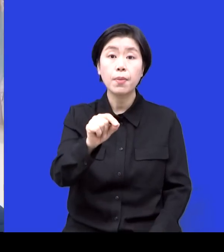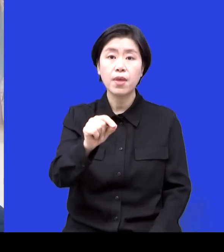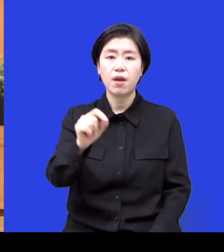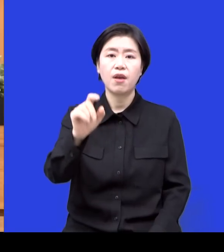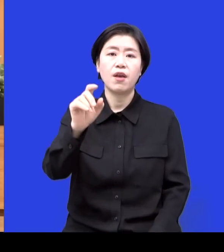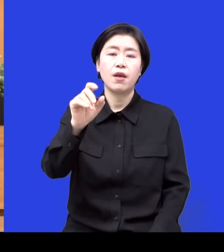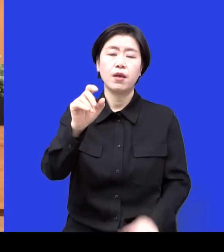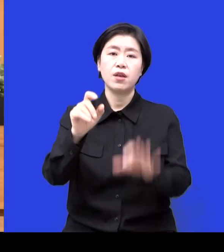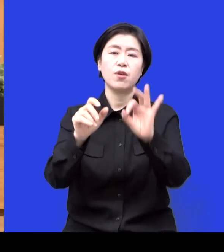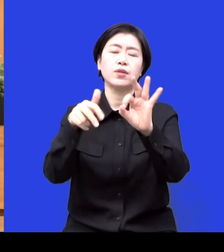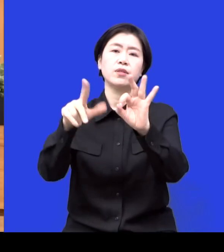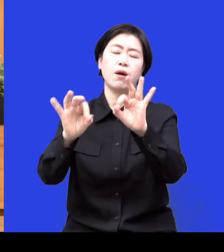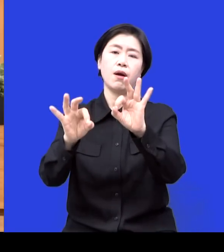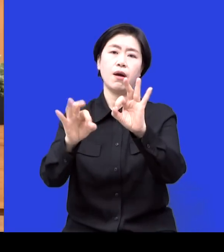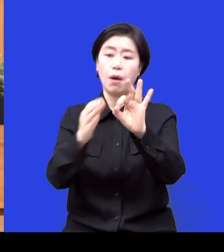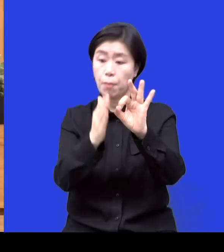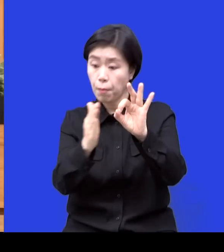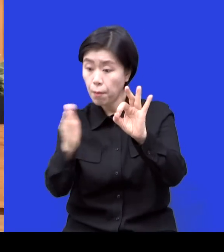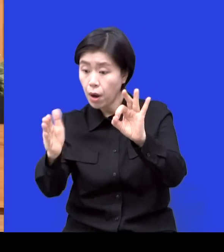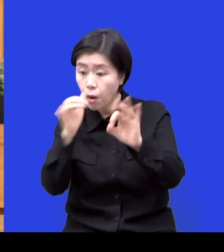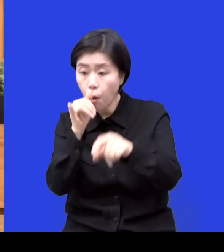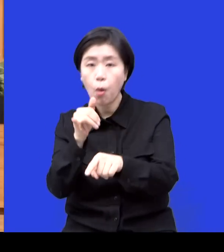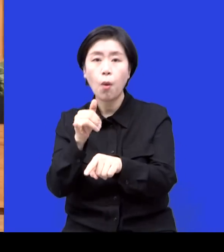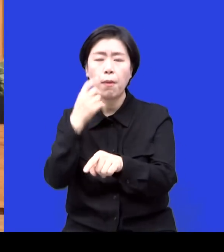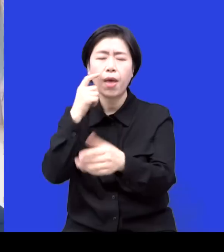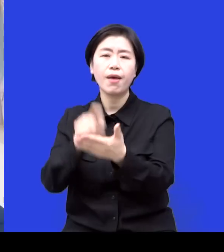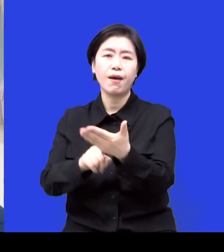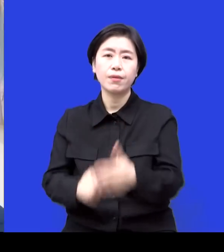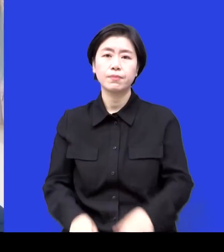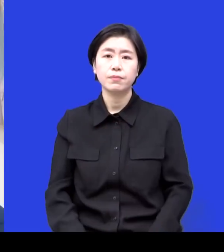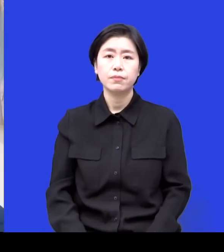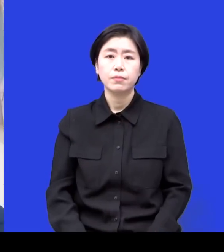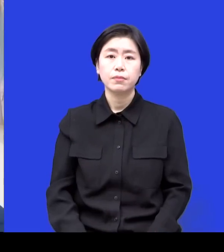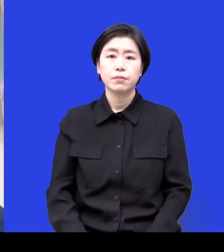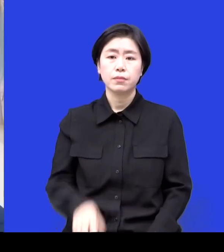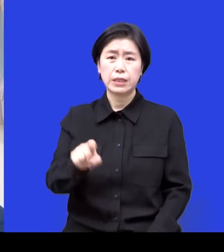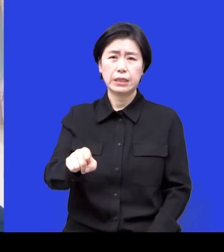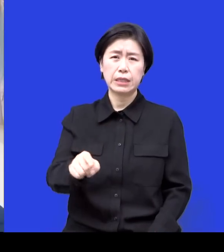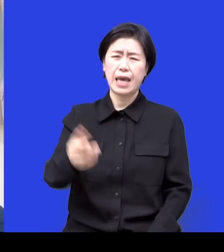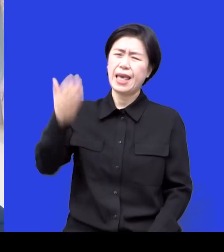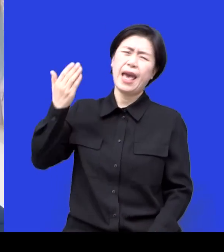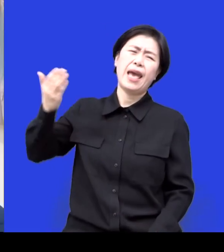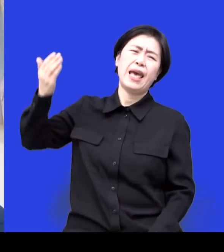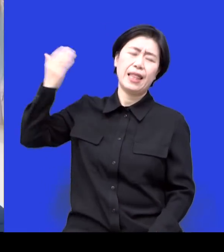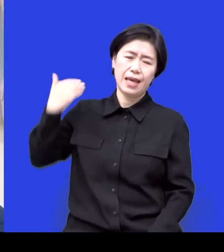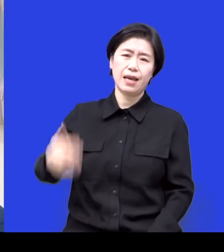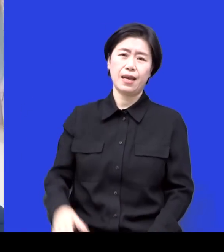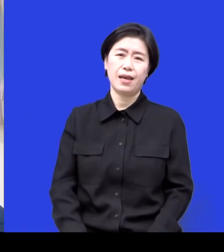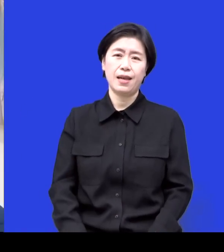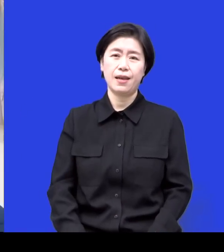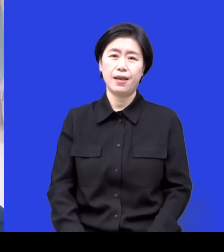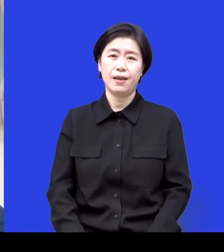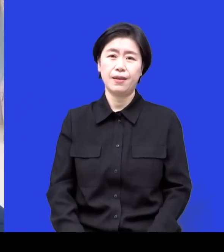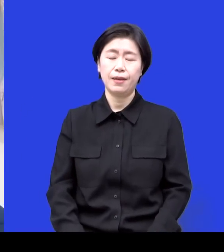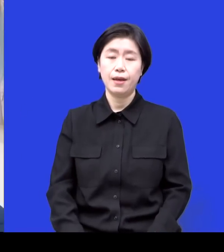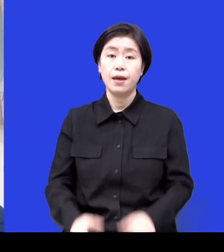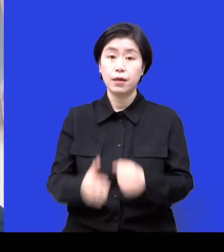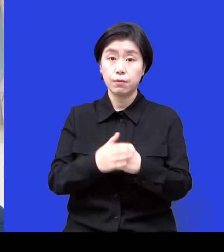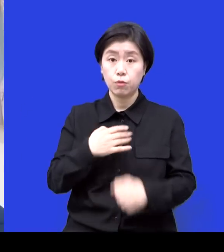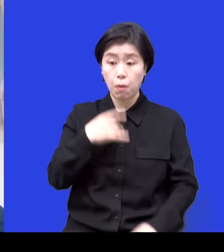수표를 정지시켰겠죠? 잃어버린 사람이 잃어버린 사람 근데 꽤 오래됐던 수표인 거예요 그래서 저희 엄마가 이제 경찰서도 가고 은행도